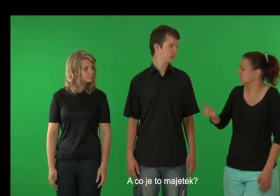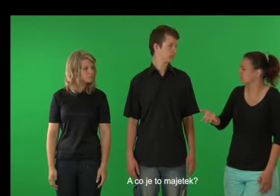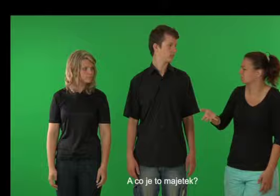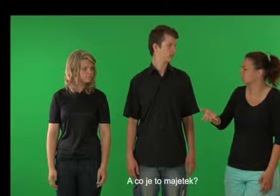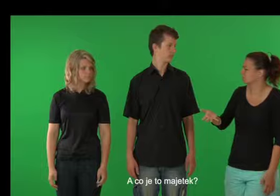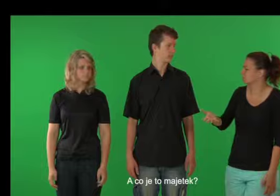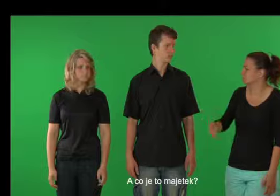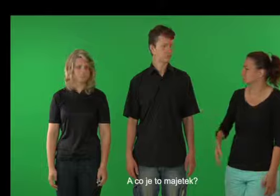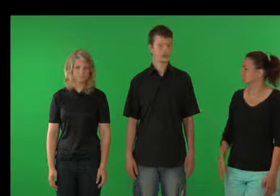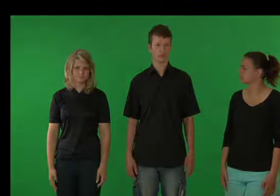je to majetek?